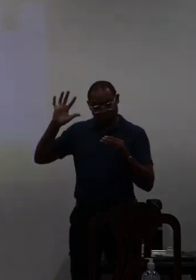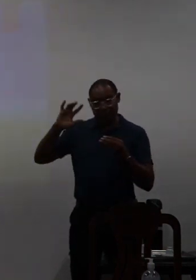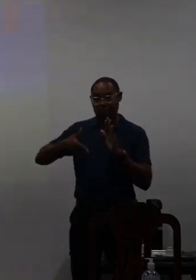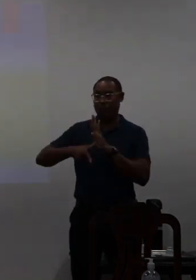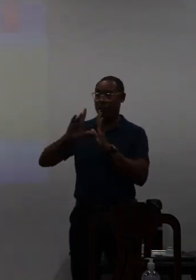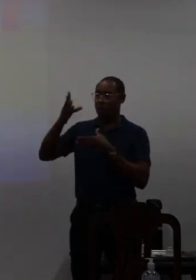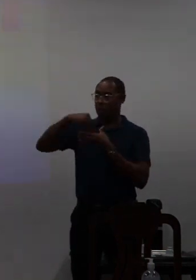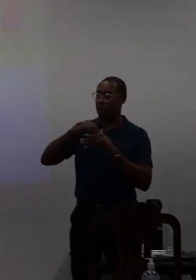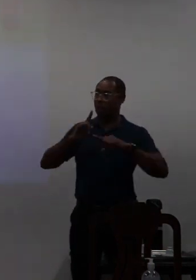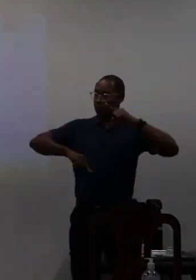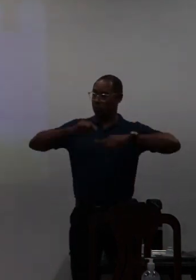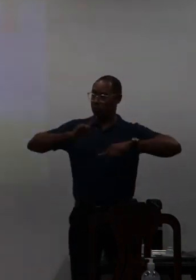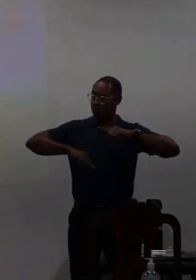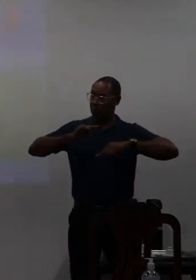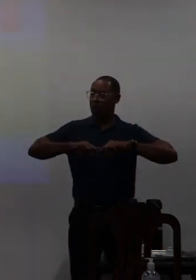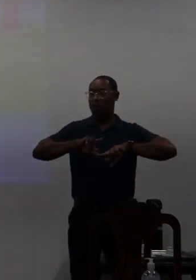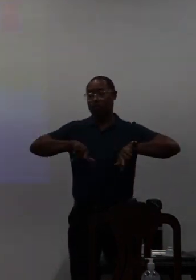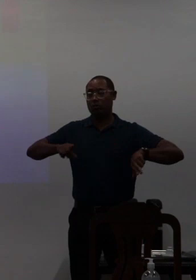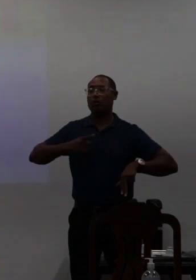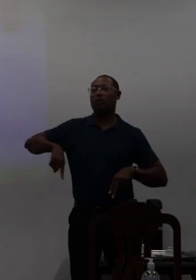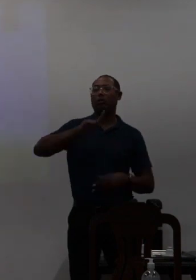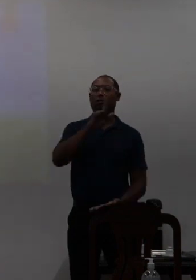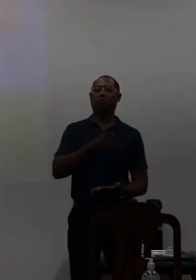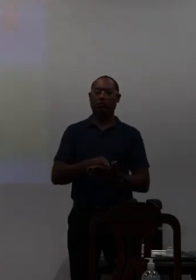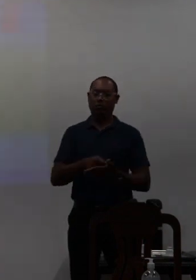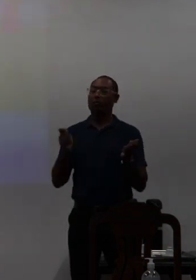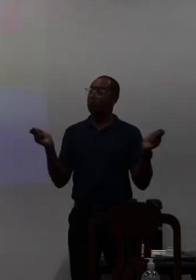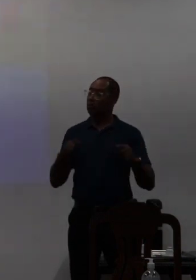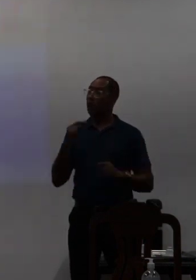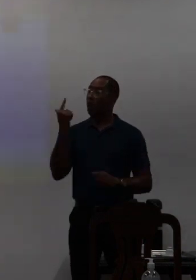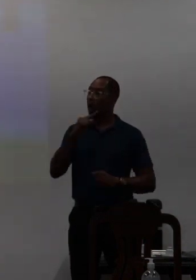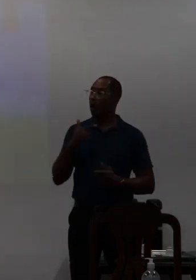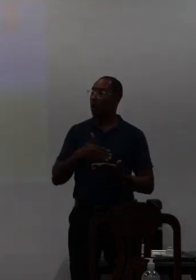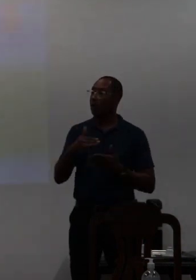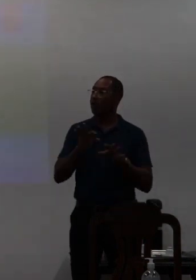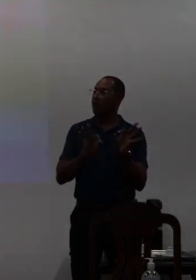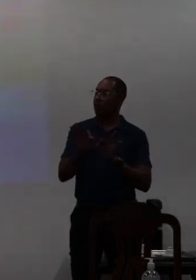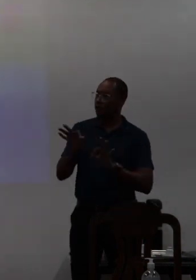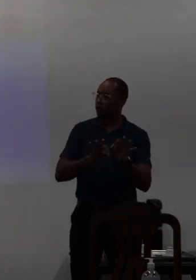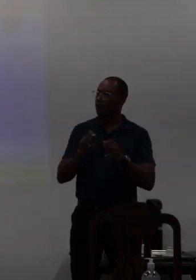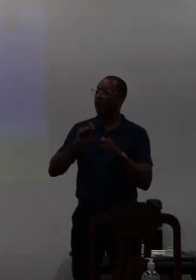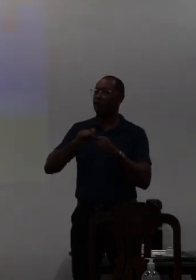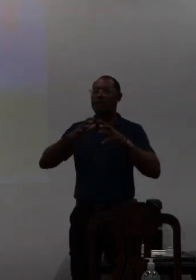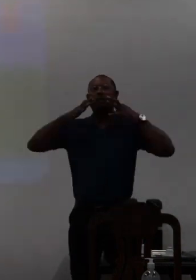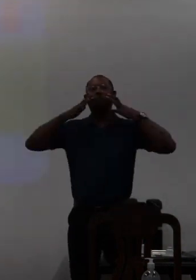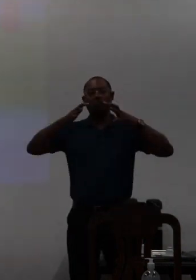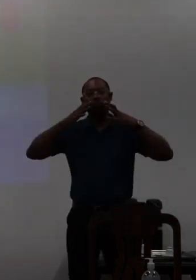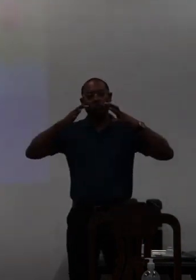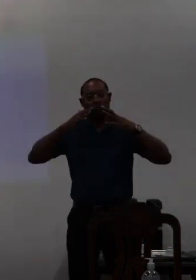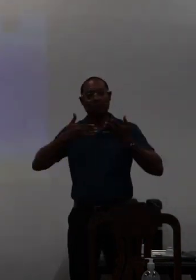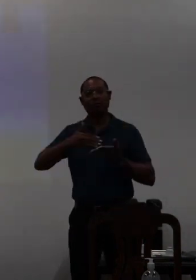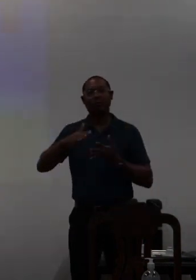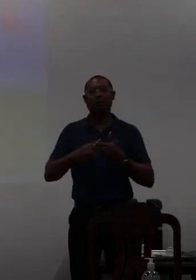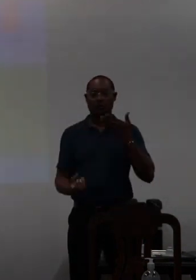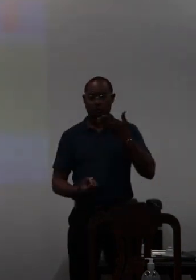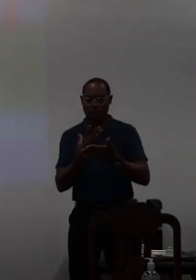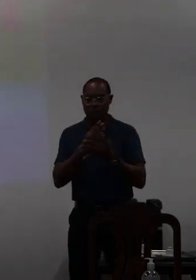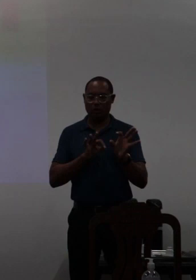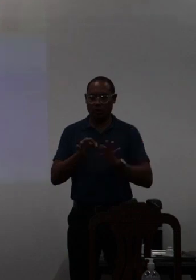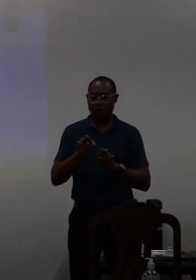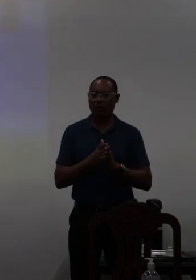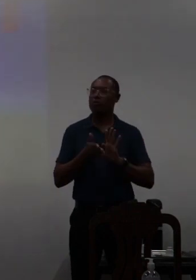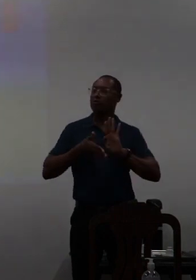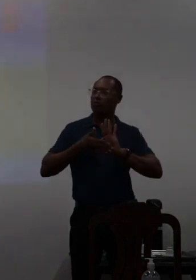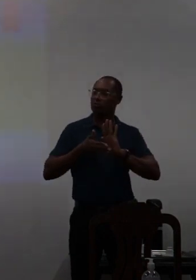dentro dessas ferramentas e nós optamos por fazer esse acompanhamento construindo as